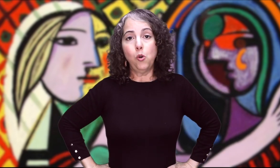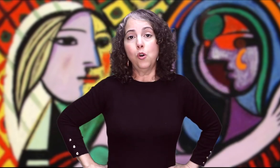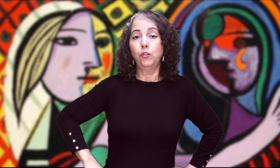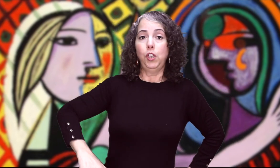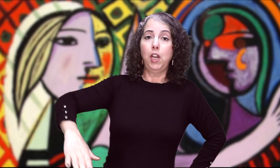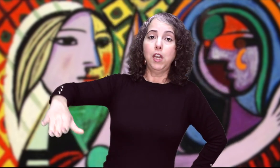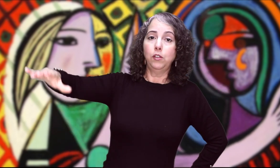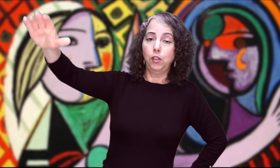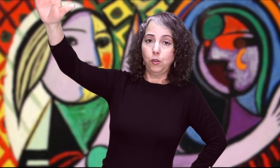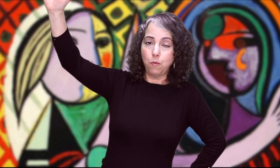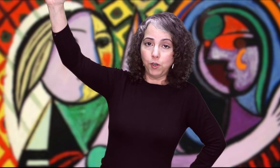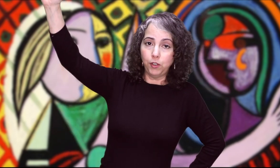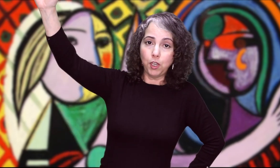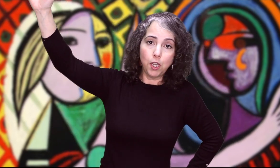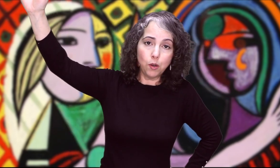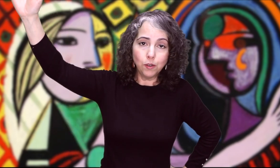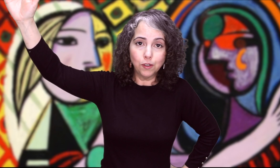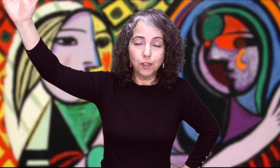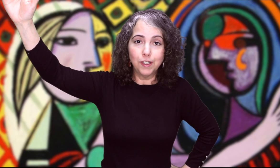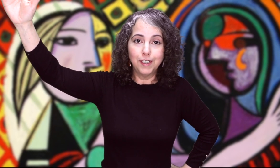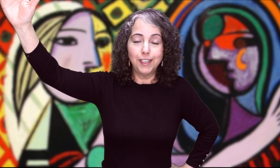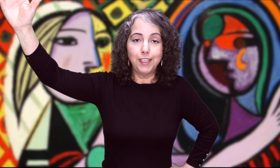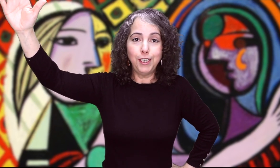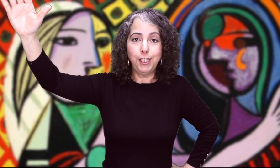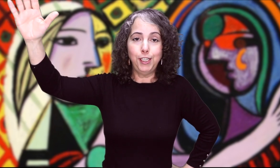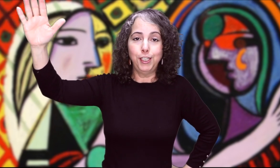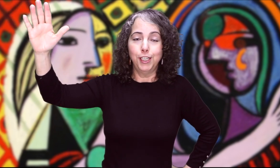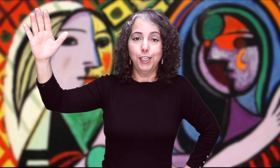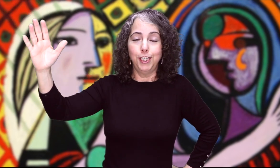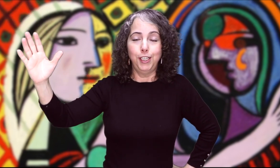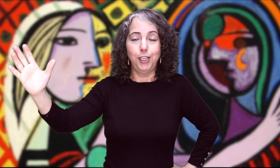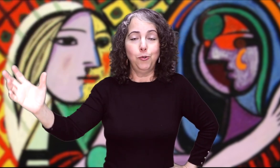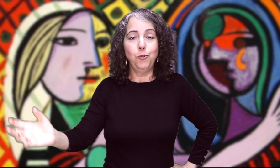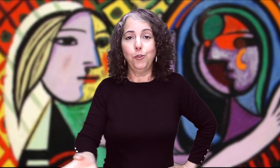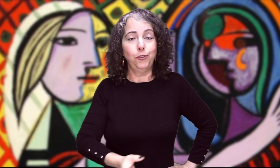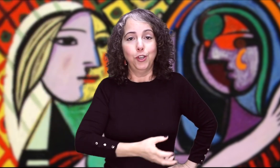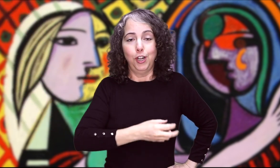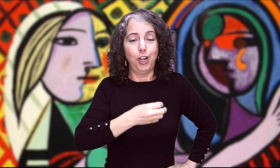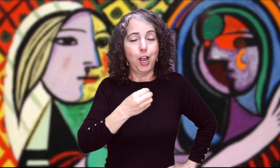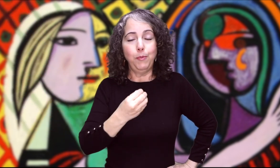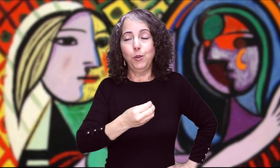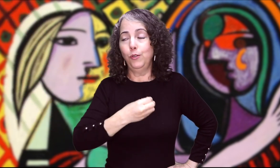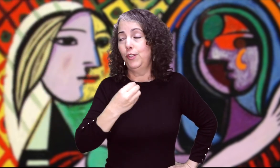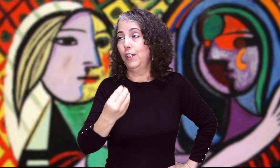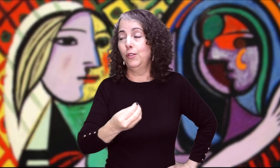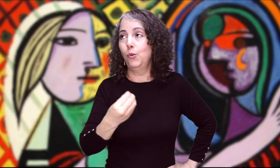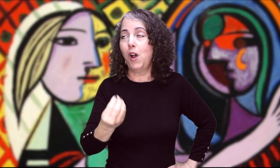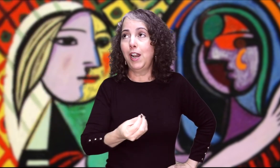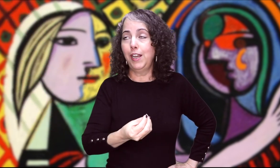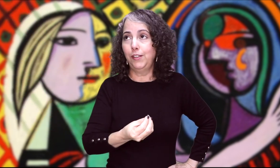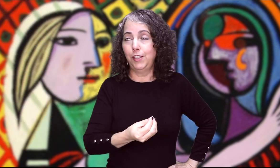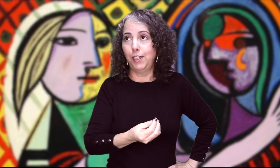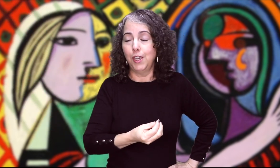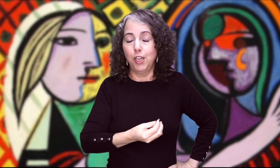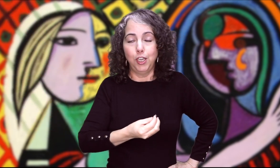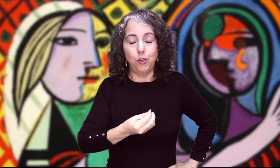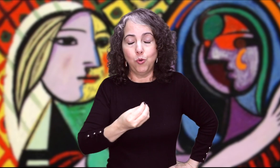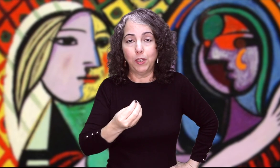ojos celestes como el cielo Y de unos labios sensuales y unas